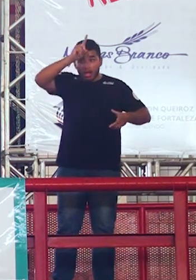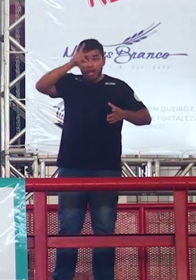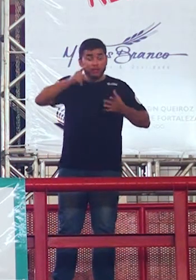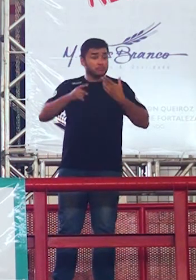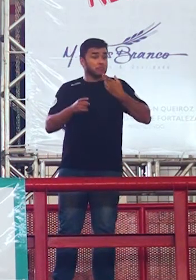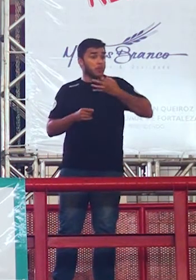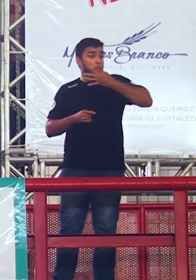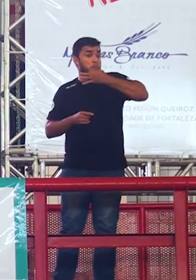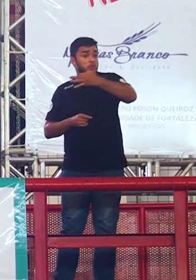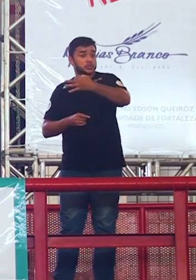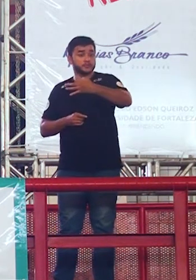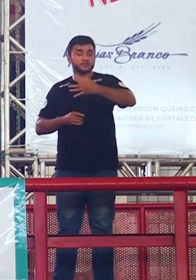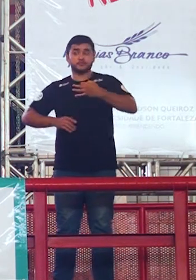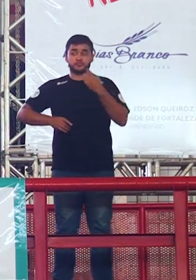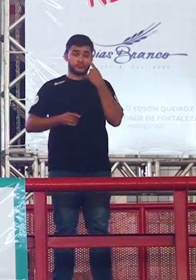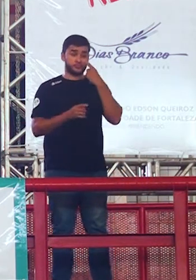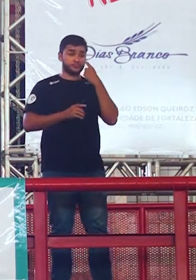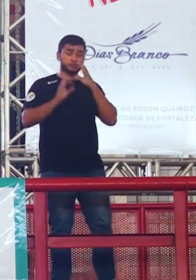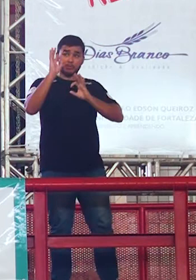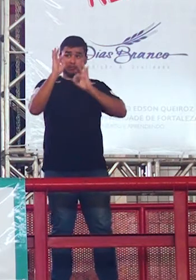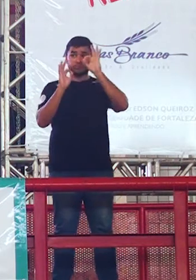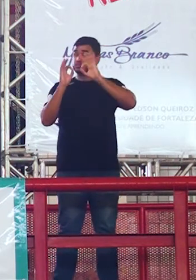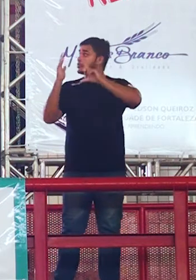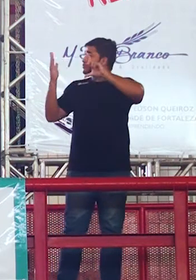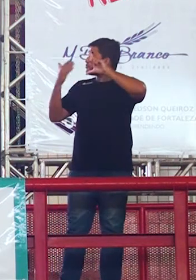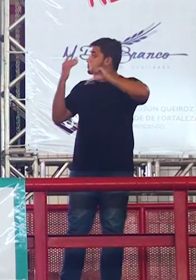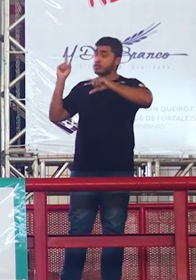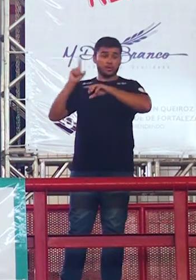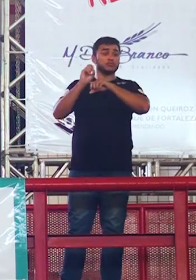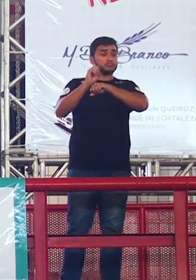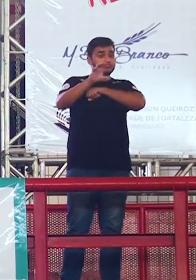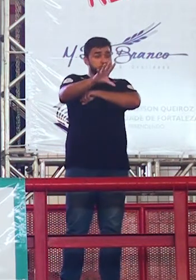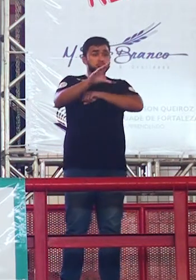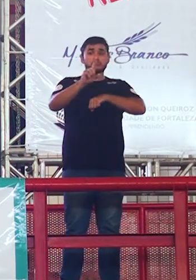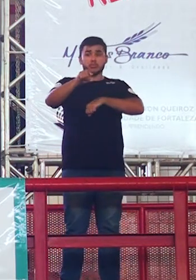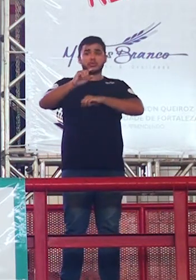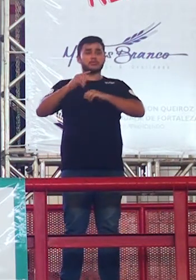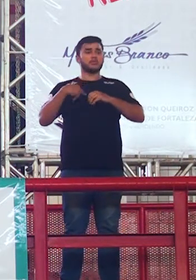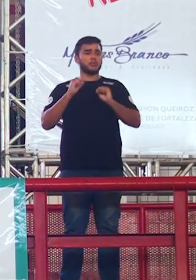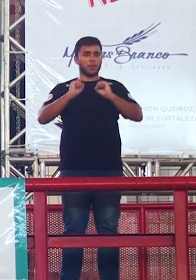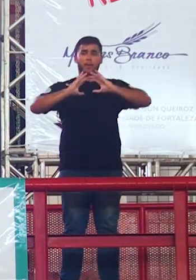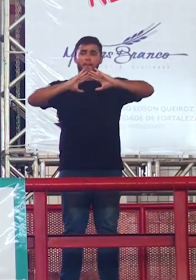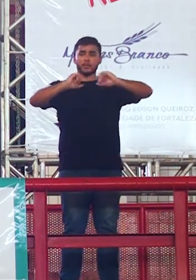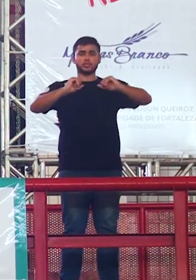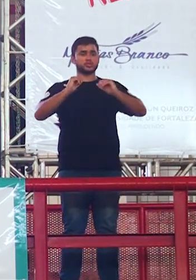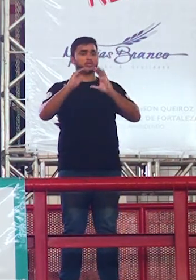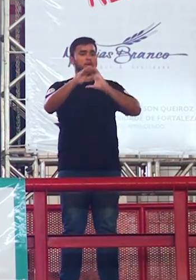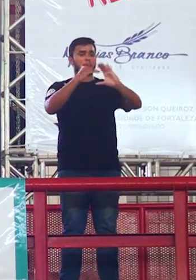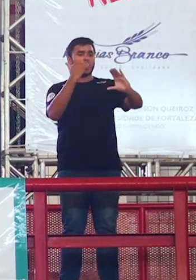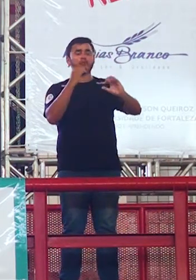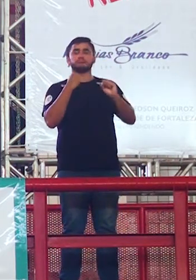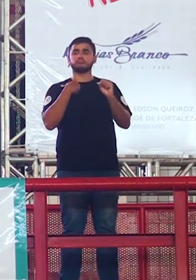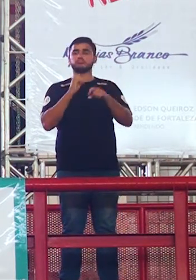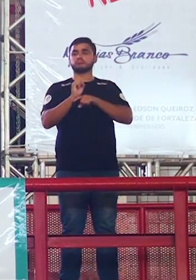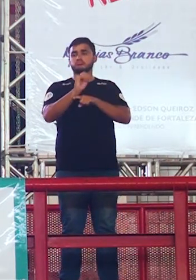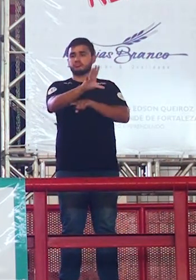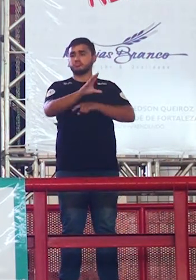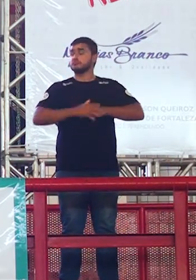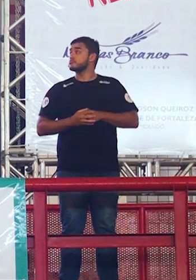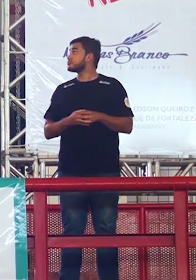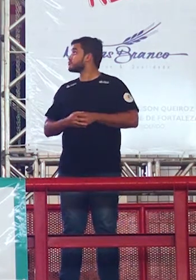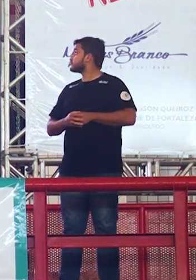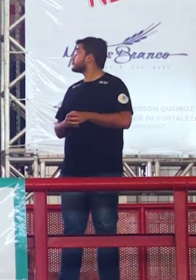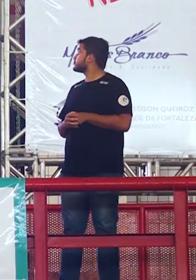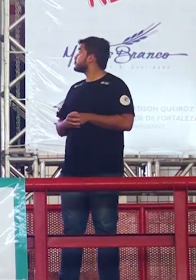um esquema bem bonitinho pra ti lembrando que esse slide vai pra ti basta pedir que eu mando pra ti viu no e-mail olha aí ó como ficou